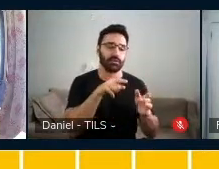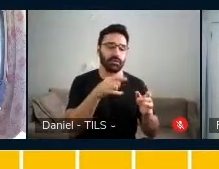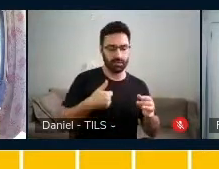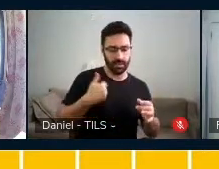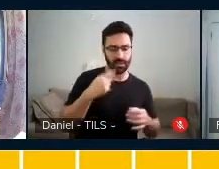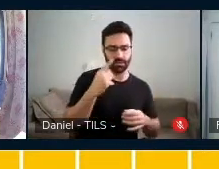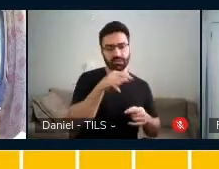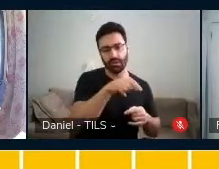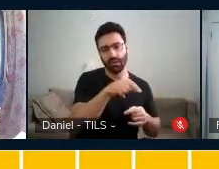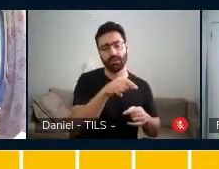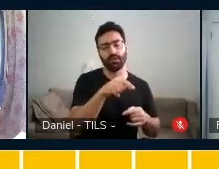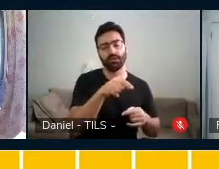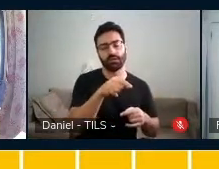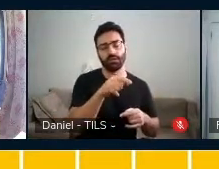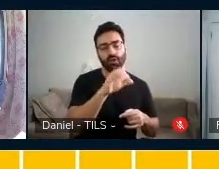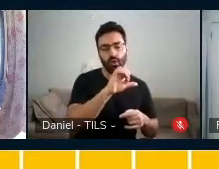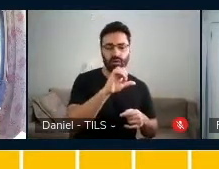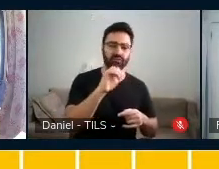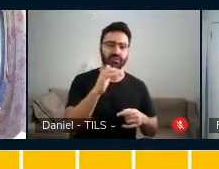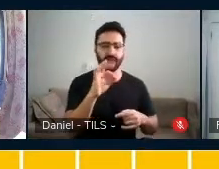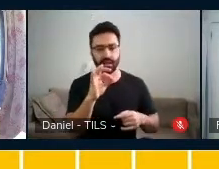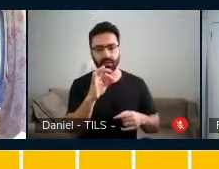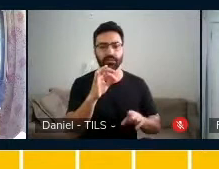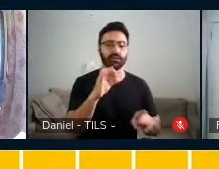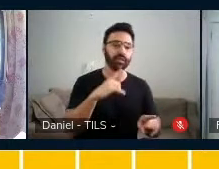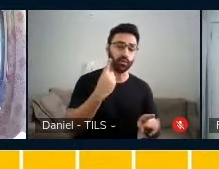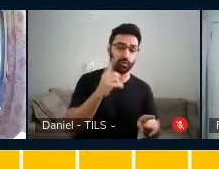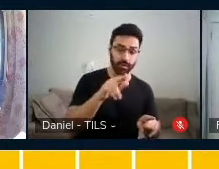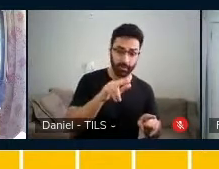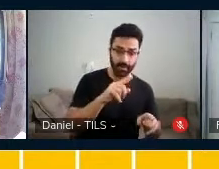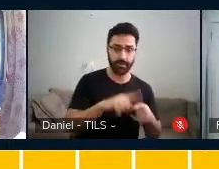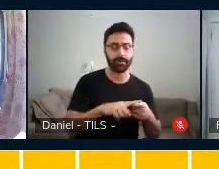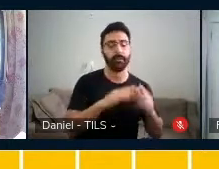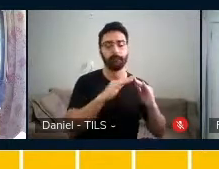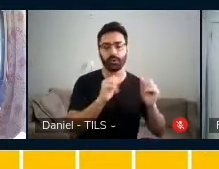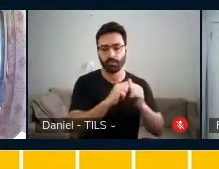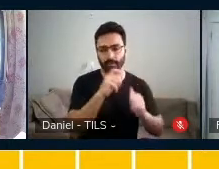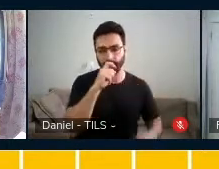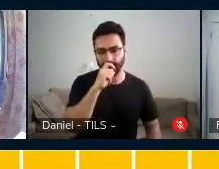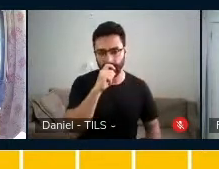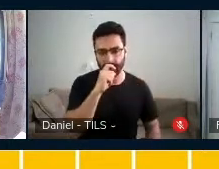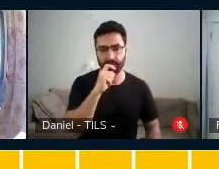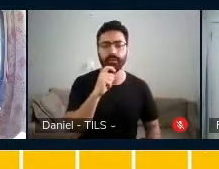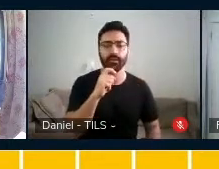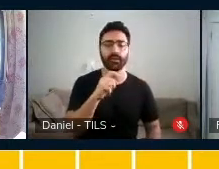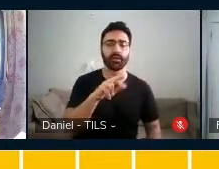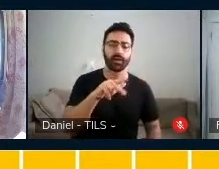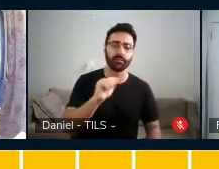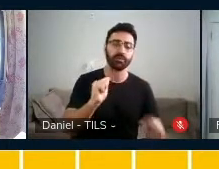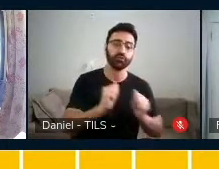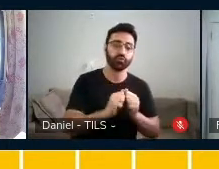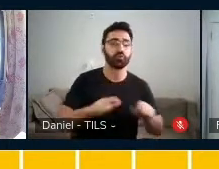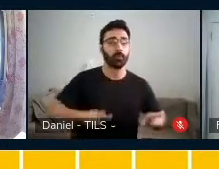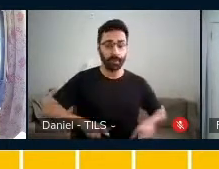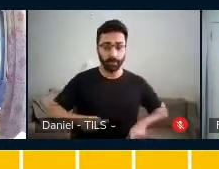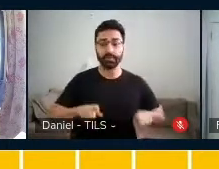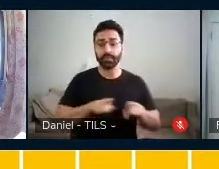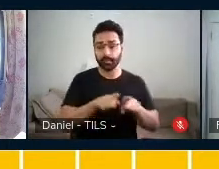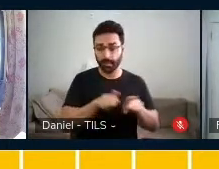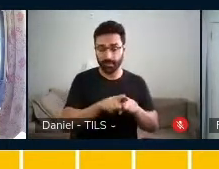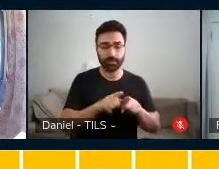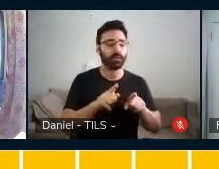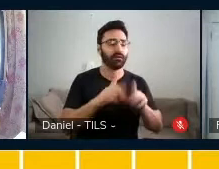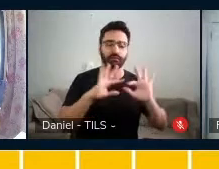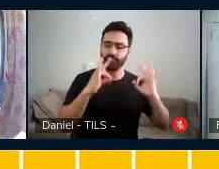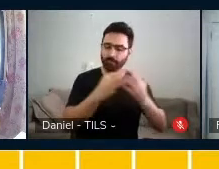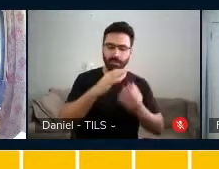anos, ela tem uma irmã, ela morava com os pais, essa irmã e uma prima, toda a sua família